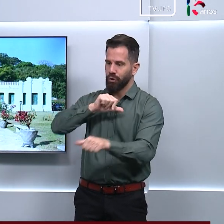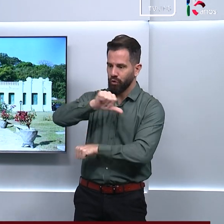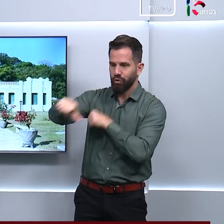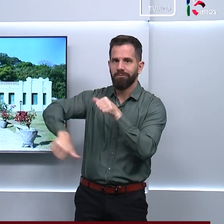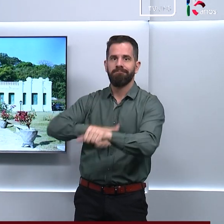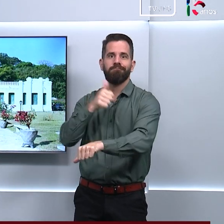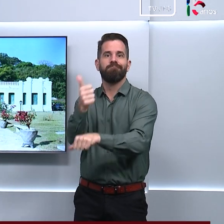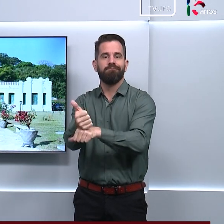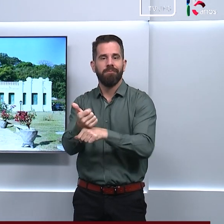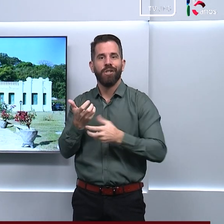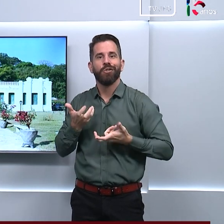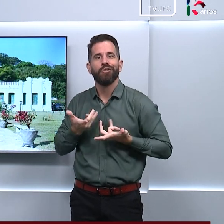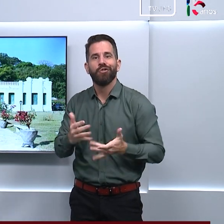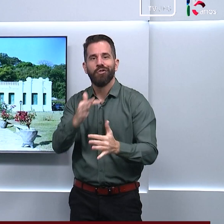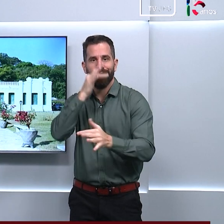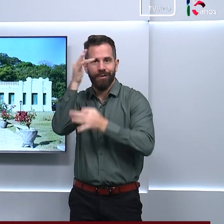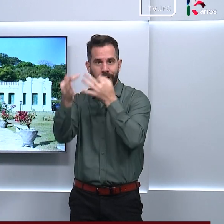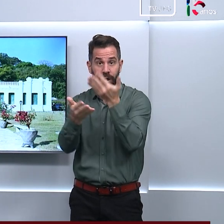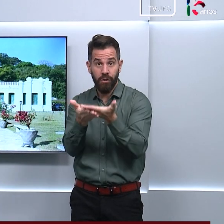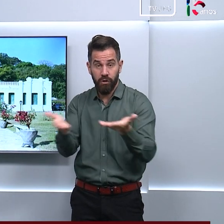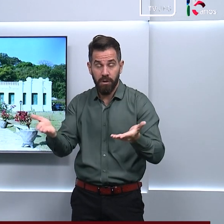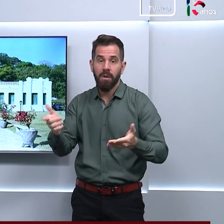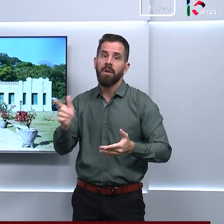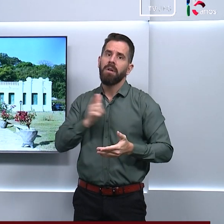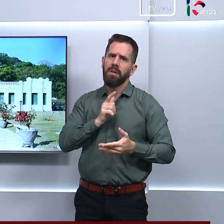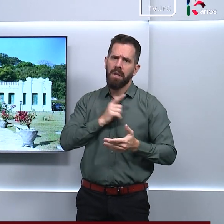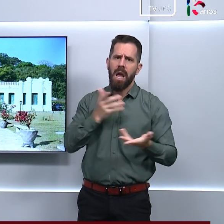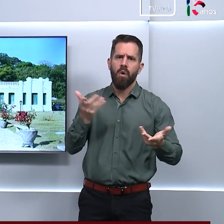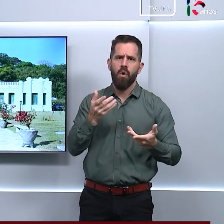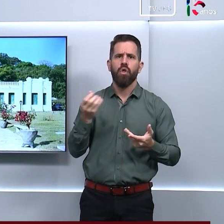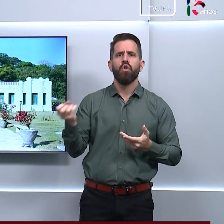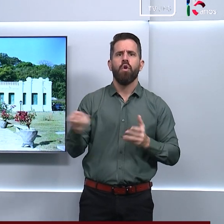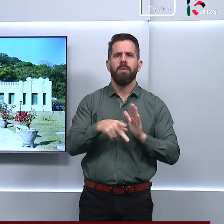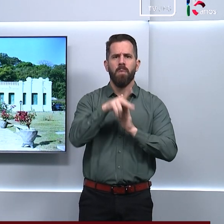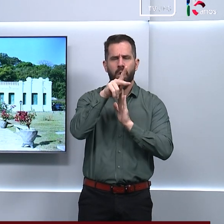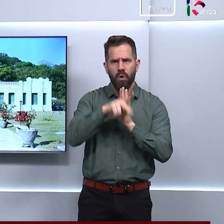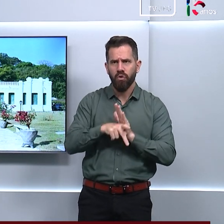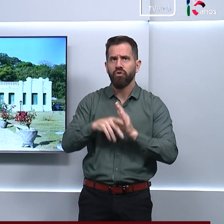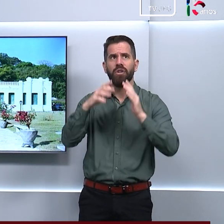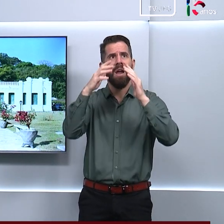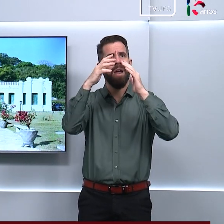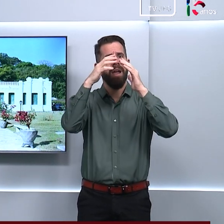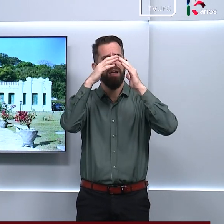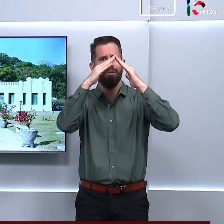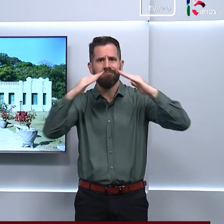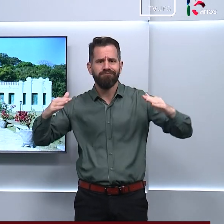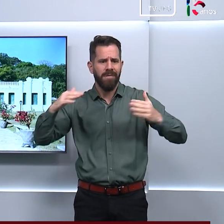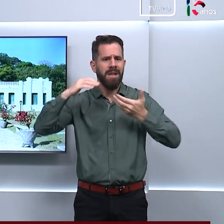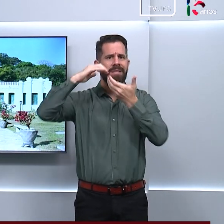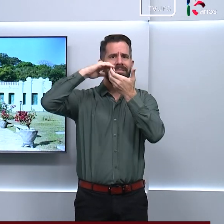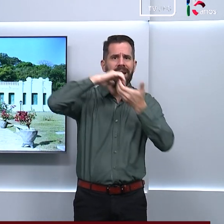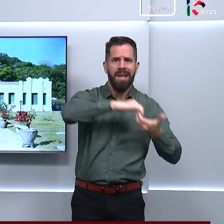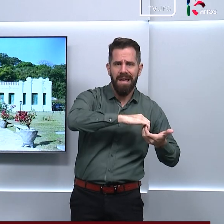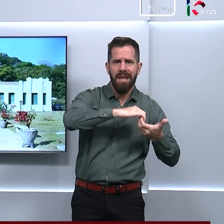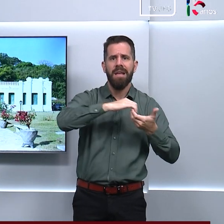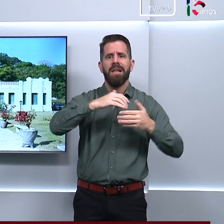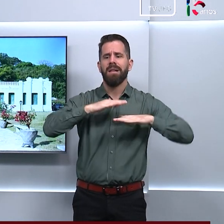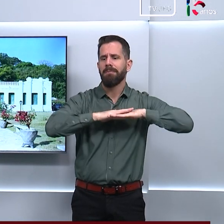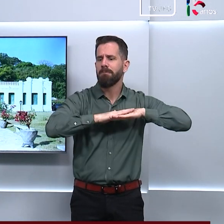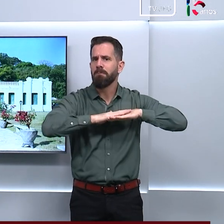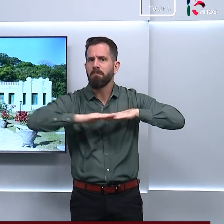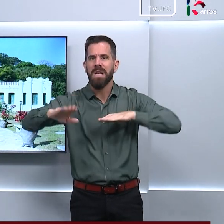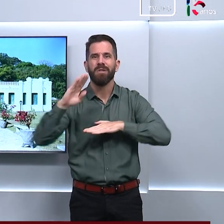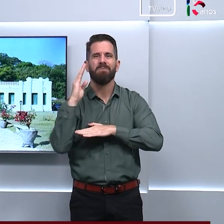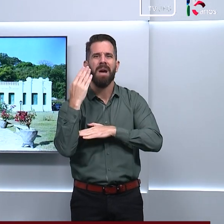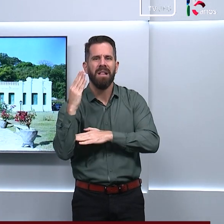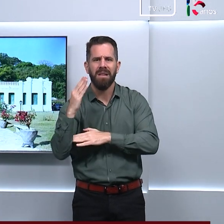O novo projeto prevê substituição de telhas, recuperação do piso de madeira, também pintura e adaptações para